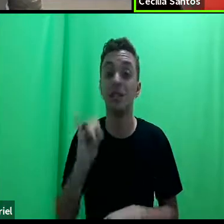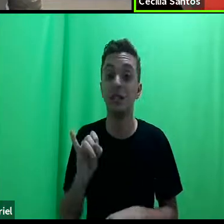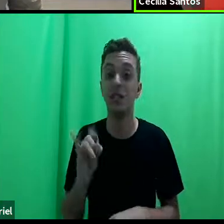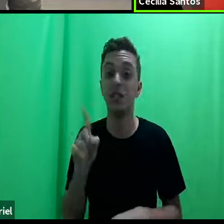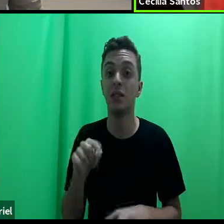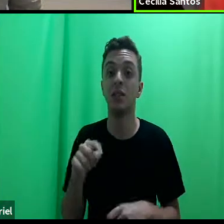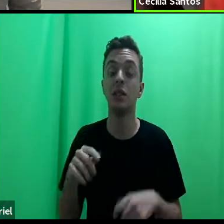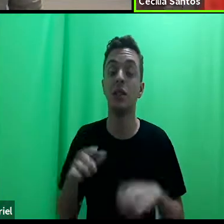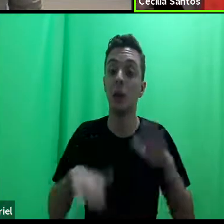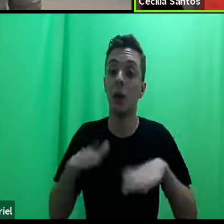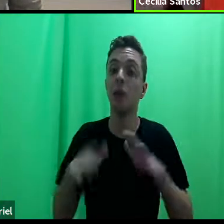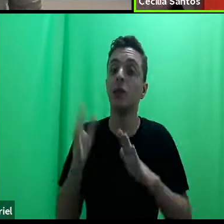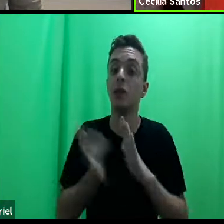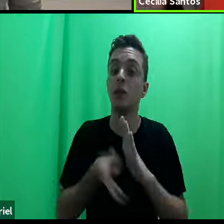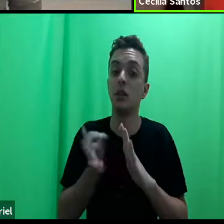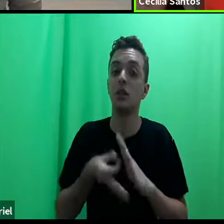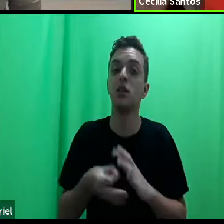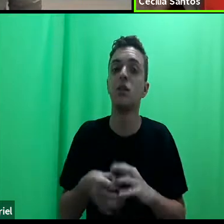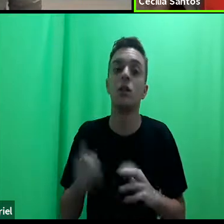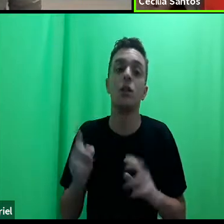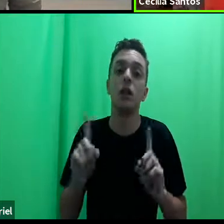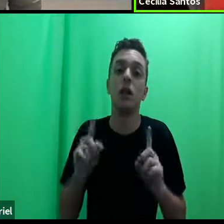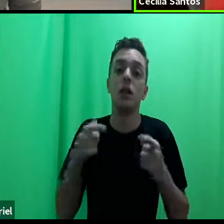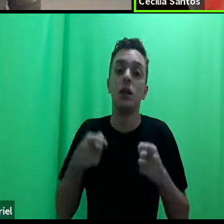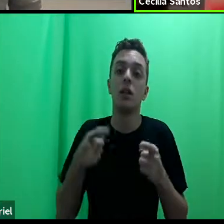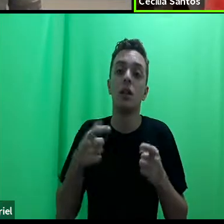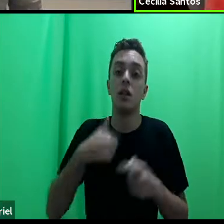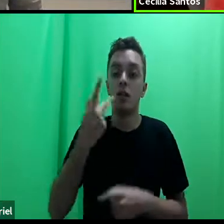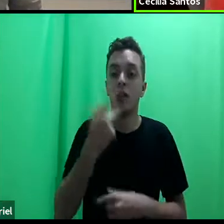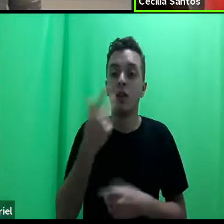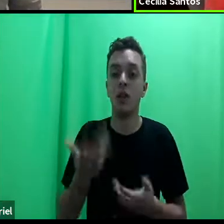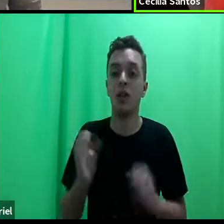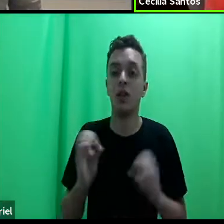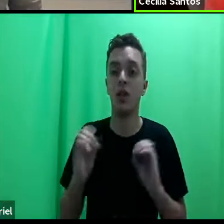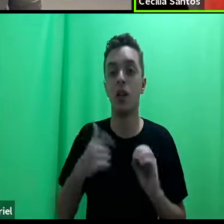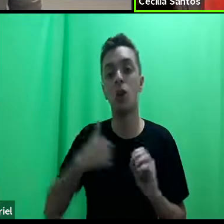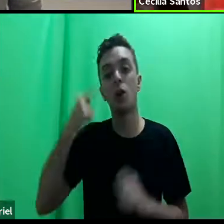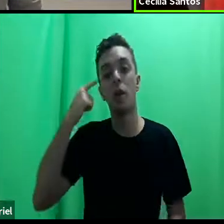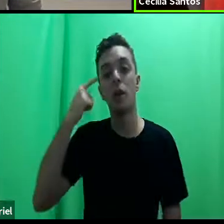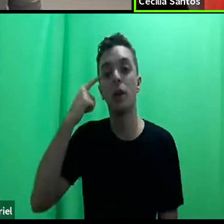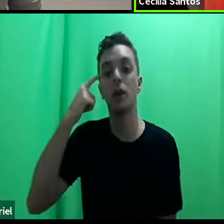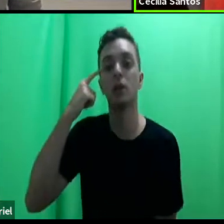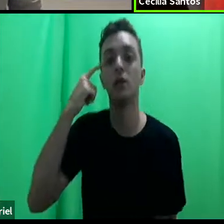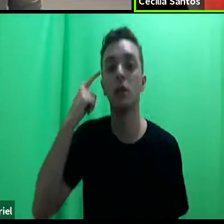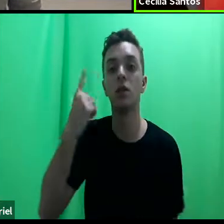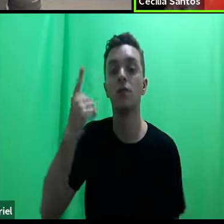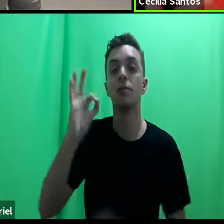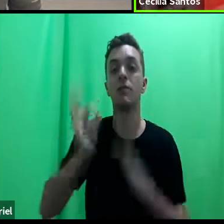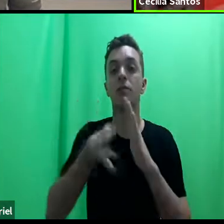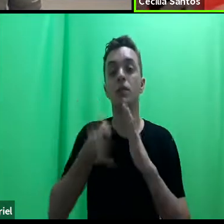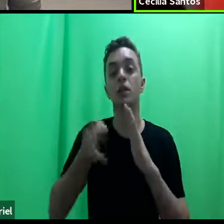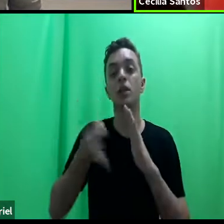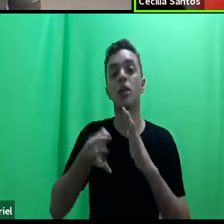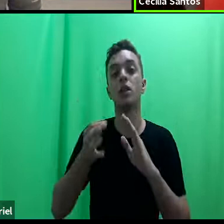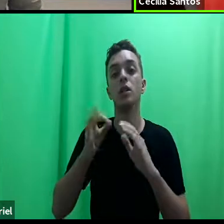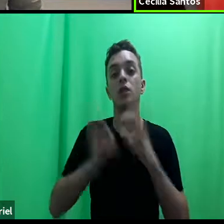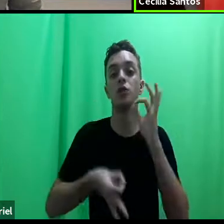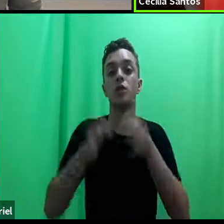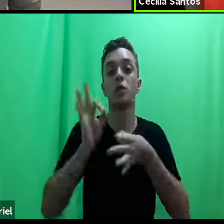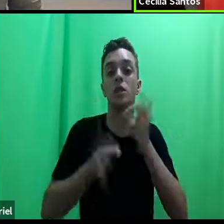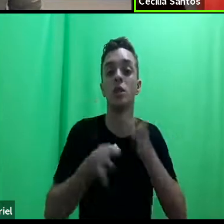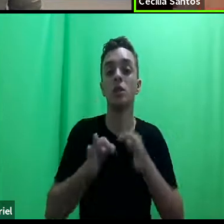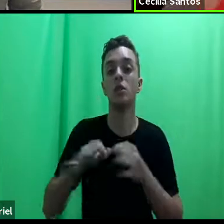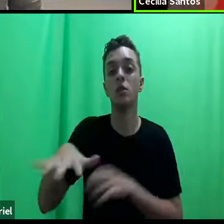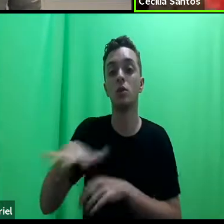depende da clínica, não é essa clínica de que eu estou falando, eu estou pensando aqui em uma clínica jurídica num campo de